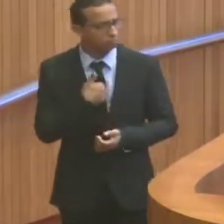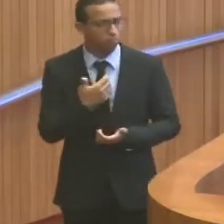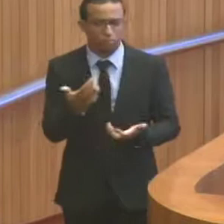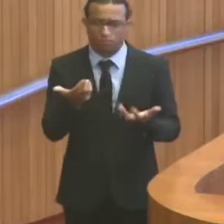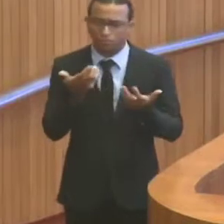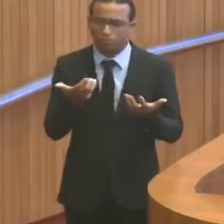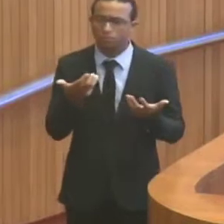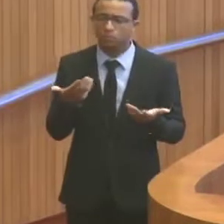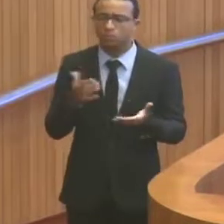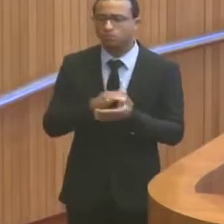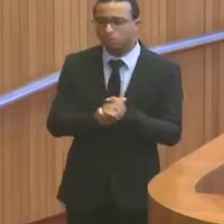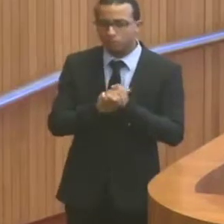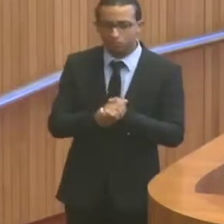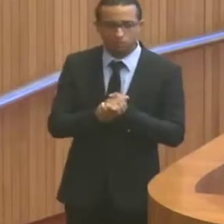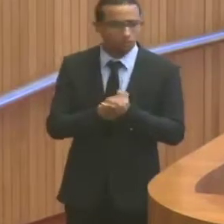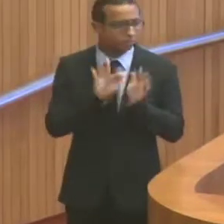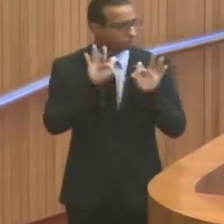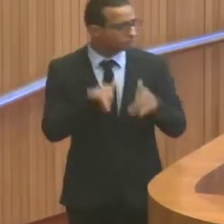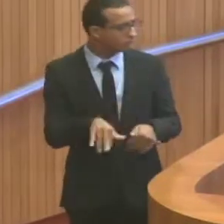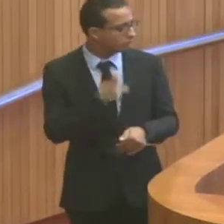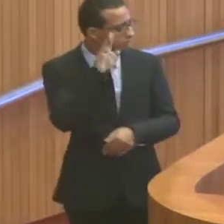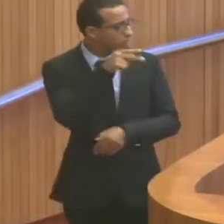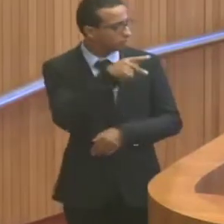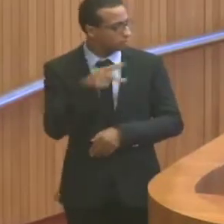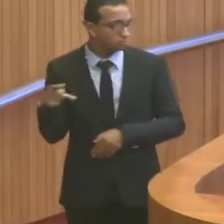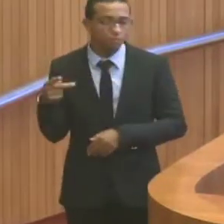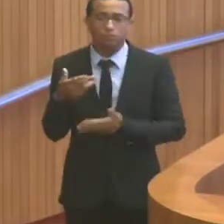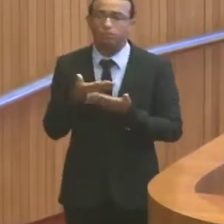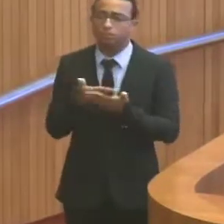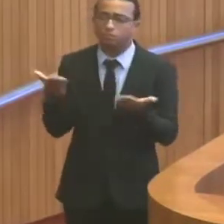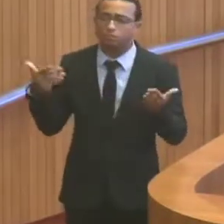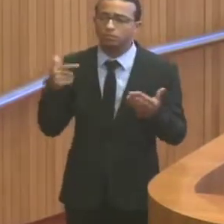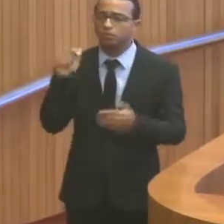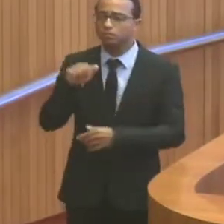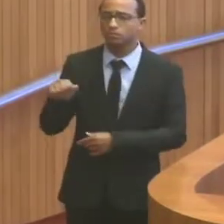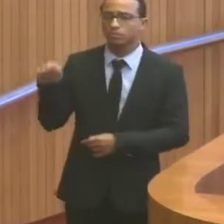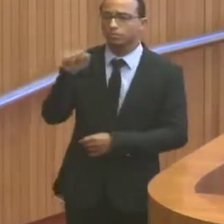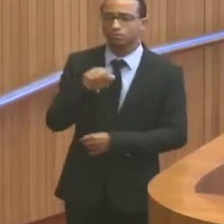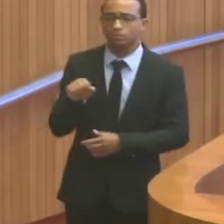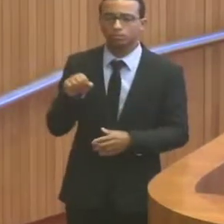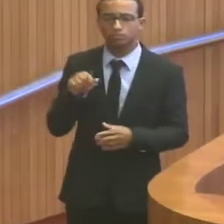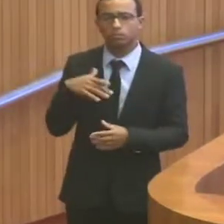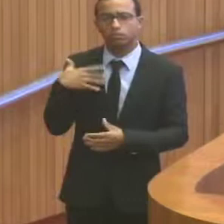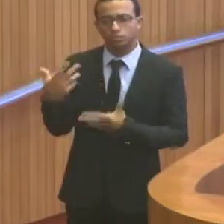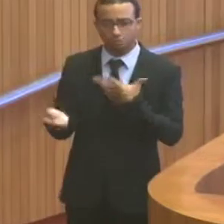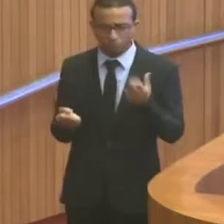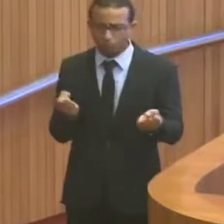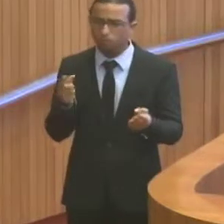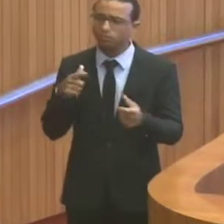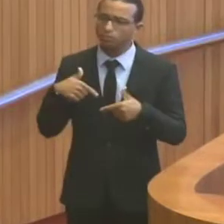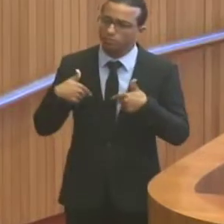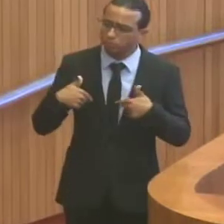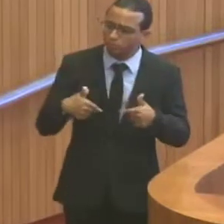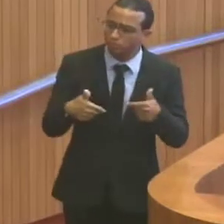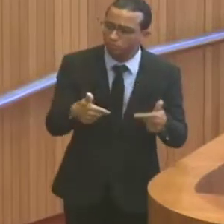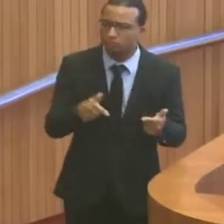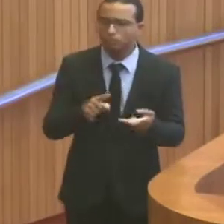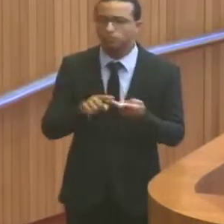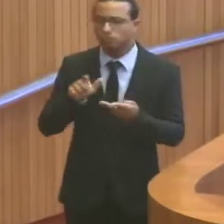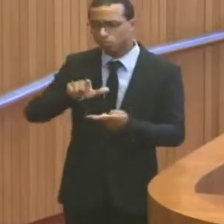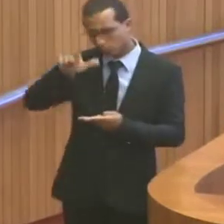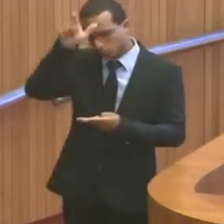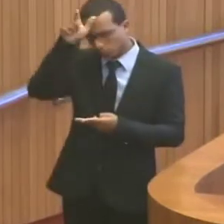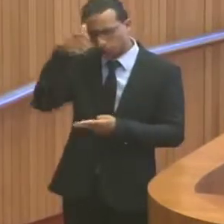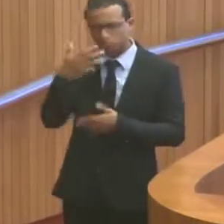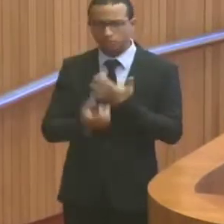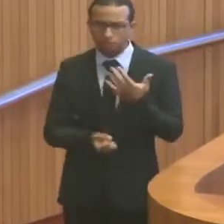de parabenizar para finalizar, senhor presidente, todas as associações que se empenharam nessa luta, as lideranças